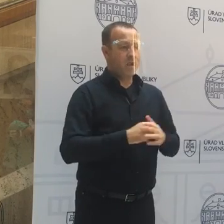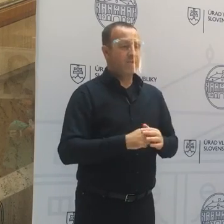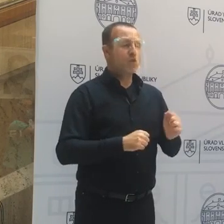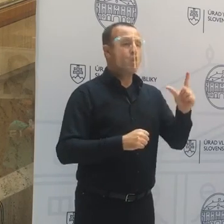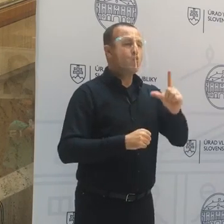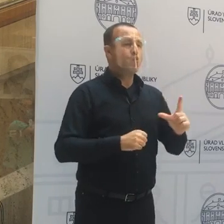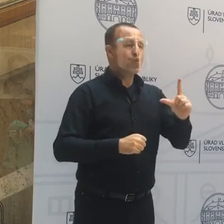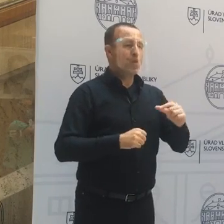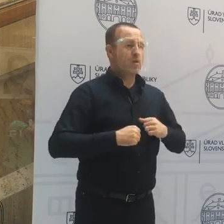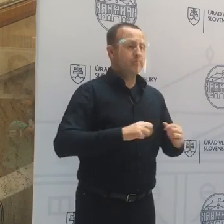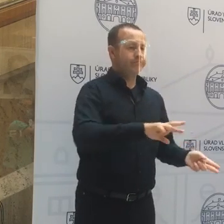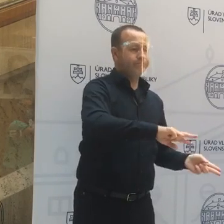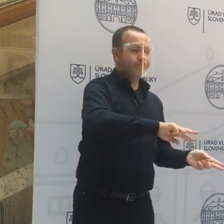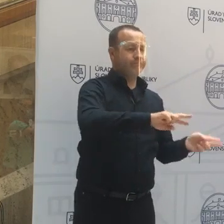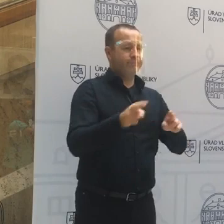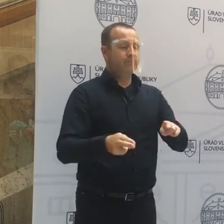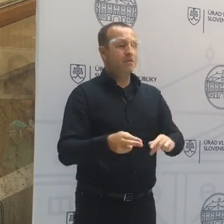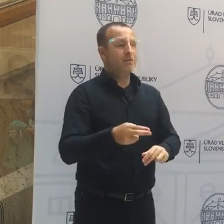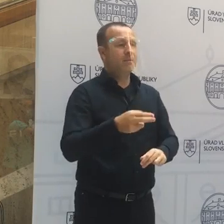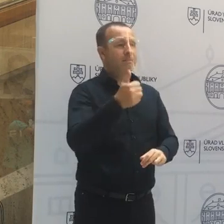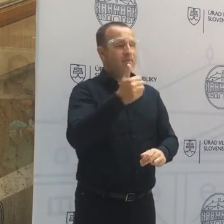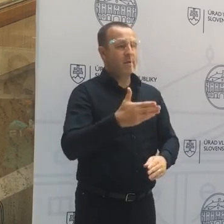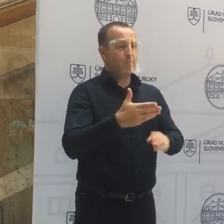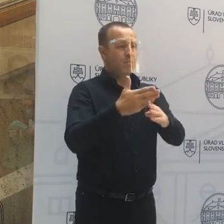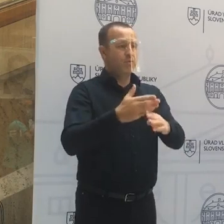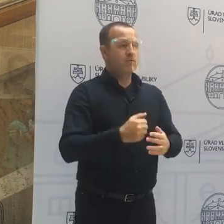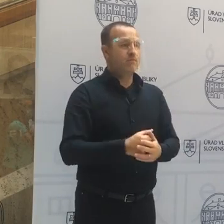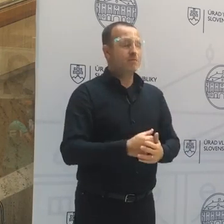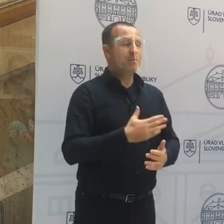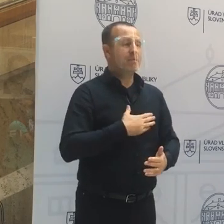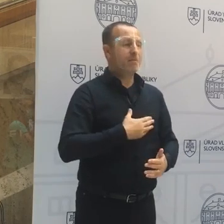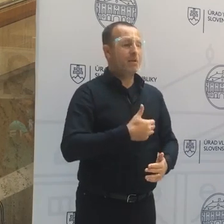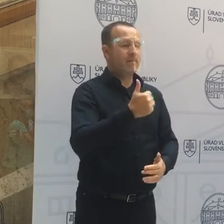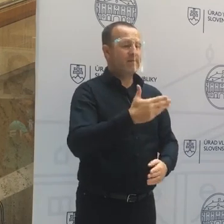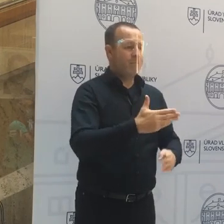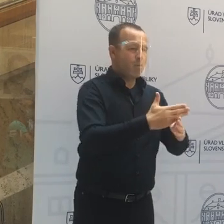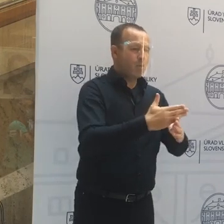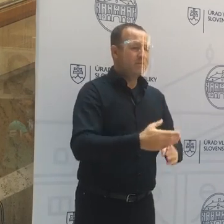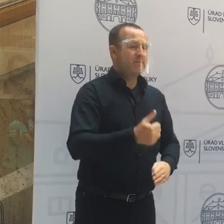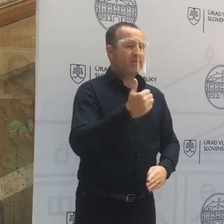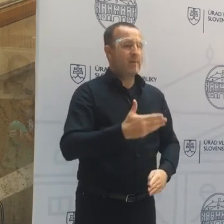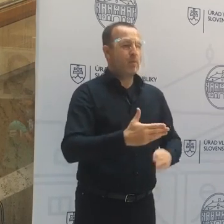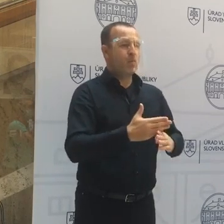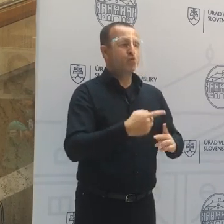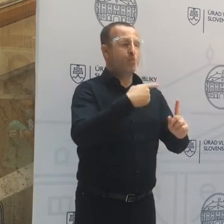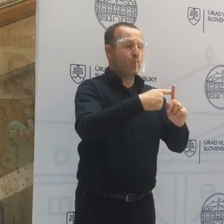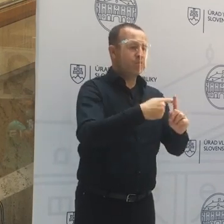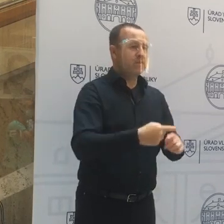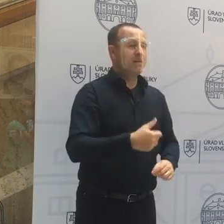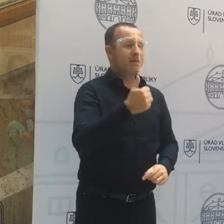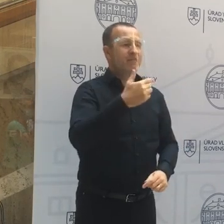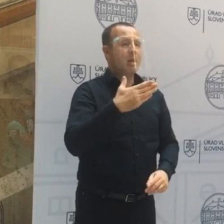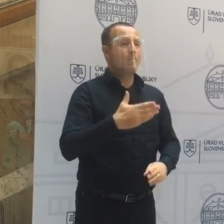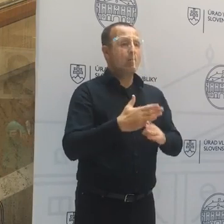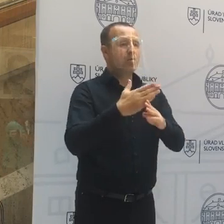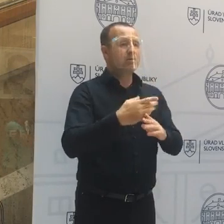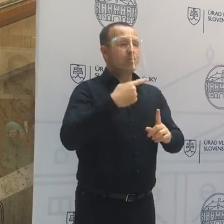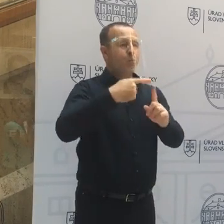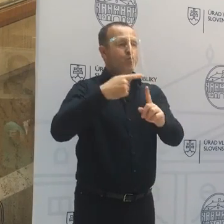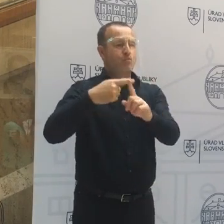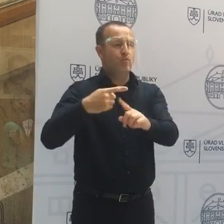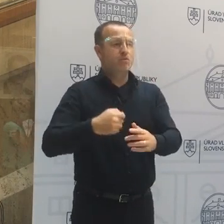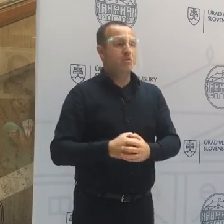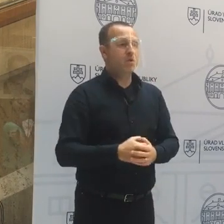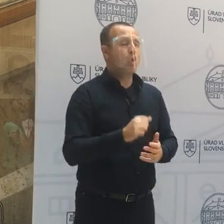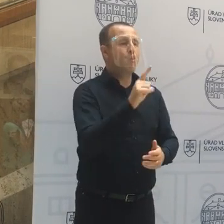júli prechádzame na prvú pomoc. To znamená, že máme prvú pomoc, prvú pomoc plus, prvú pomoc 2 plus. V júli prechádzame na prvú